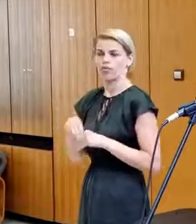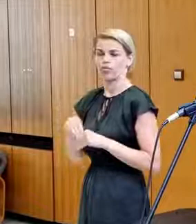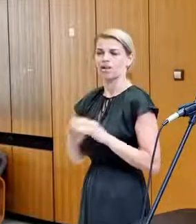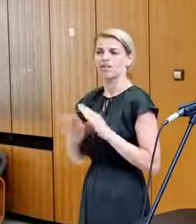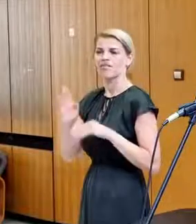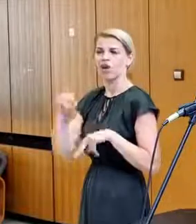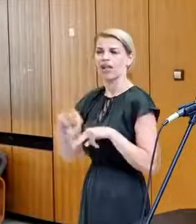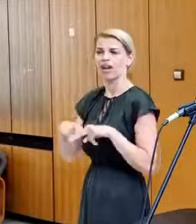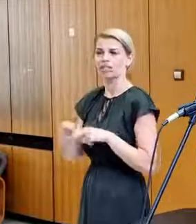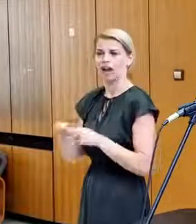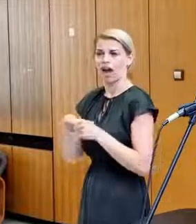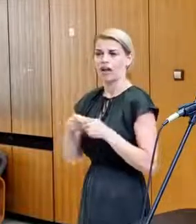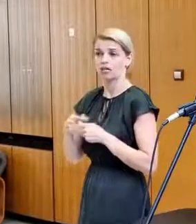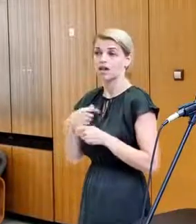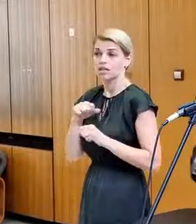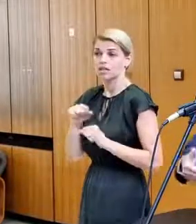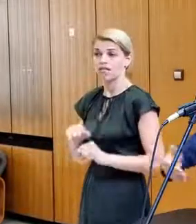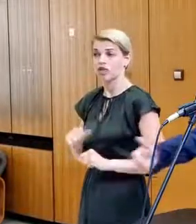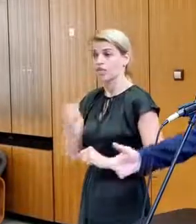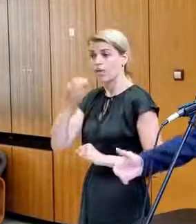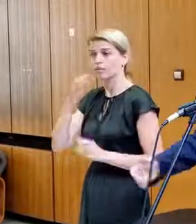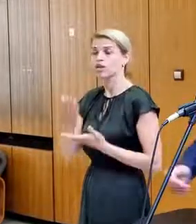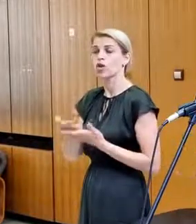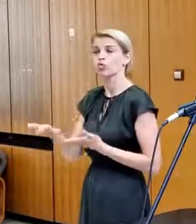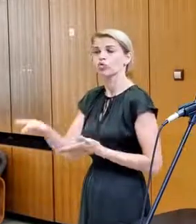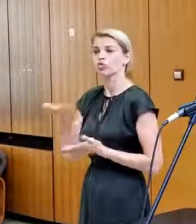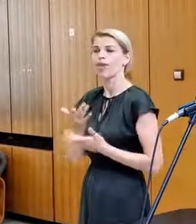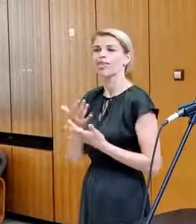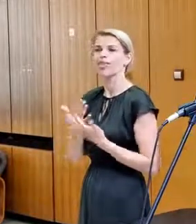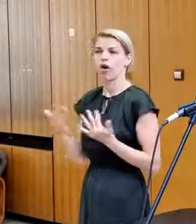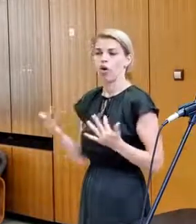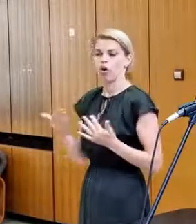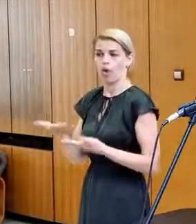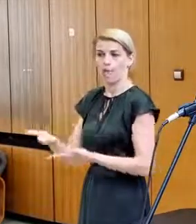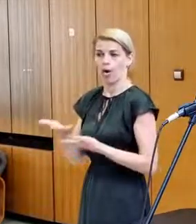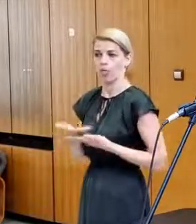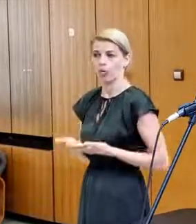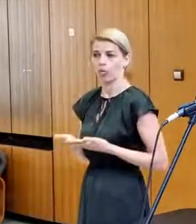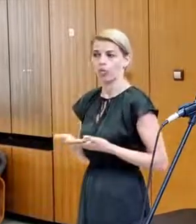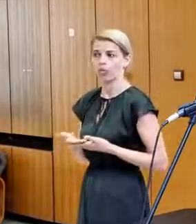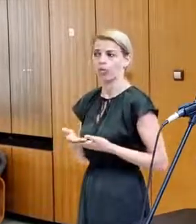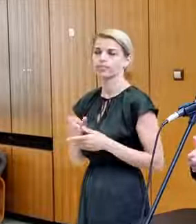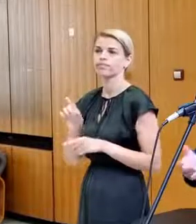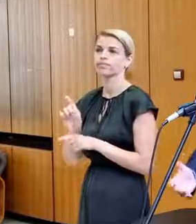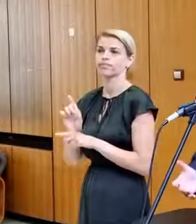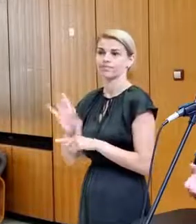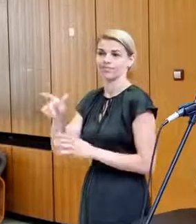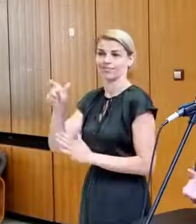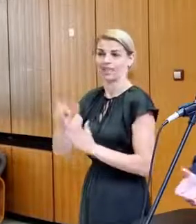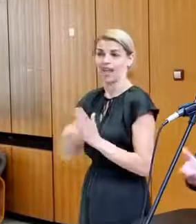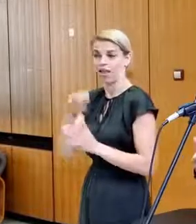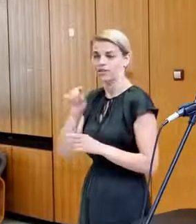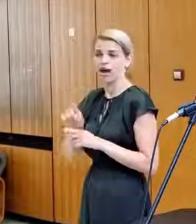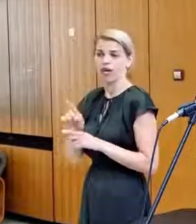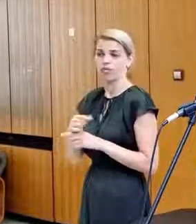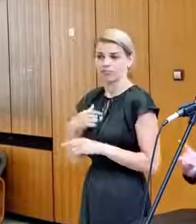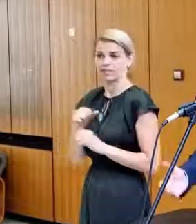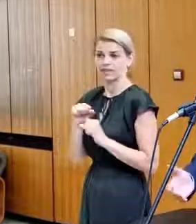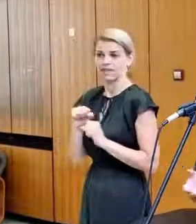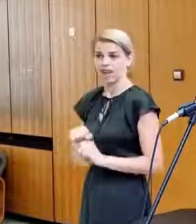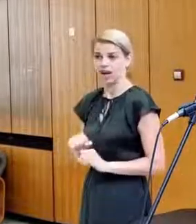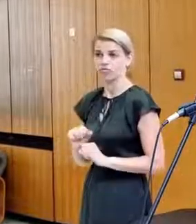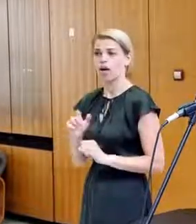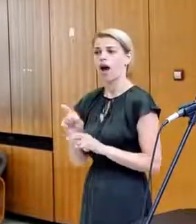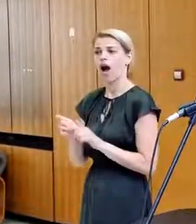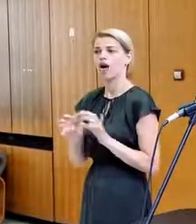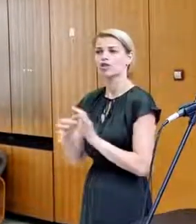A ja si veľmi vážim aj to, že Nemci prišli už s niekoľkými ponukami. A je to od nich veľmi pekné, veľmi si to vážim aj ako